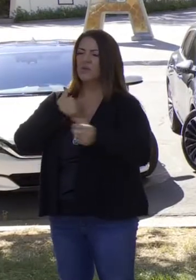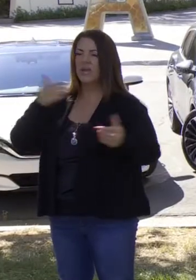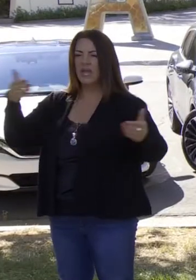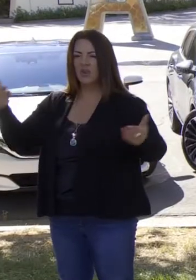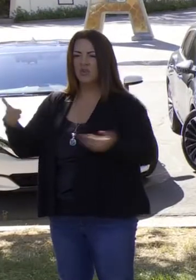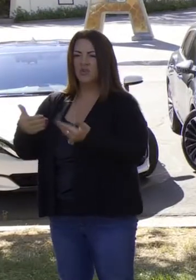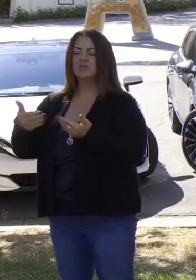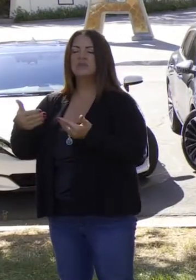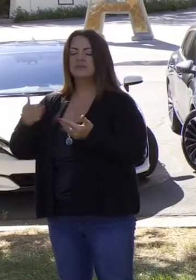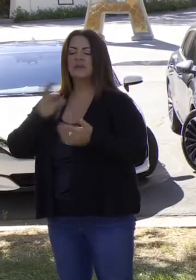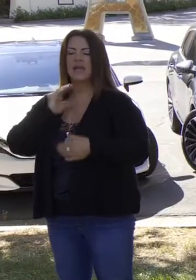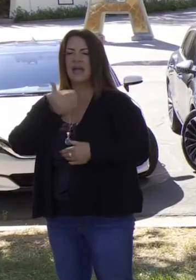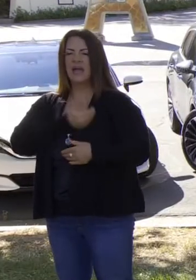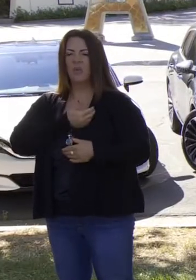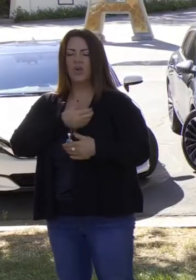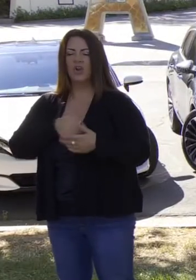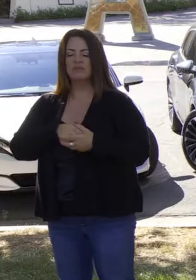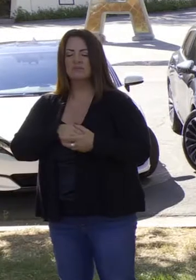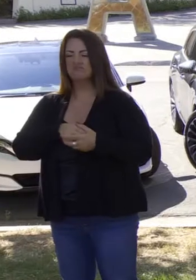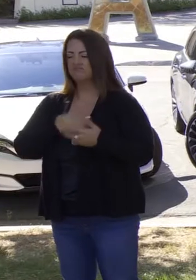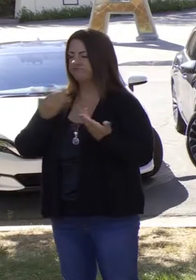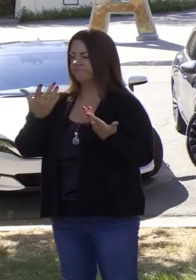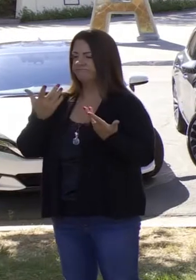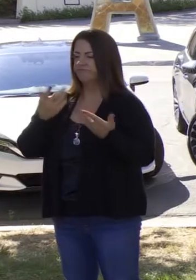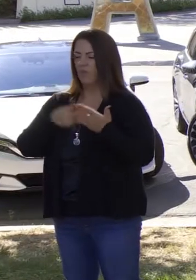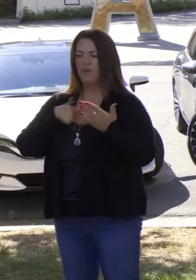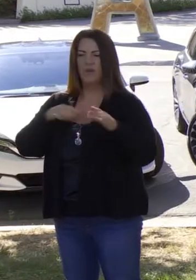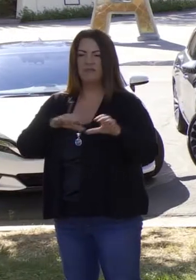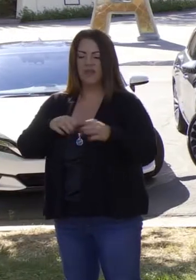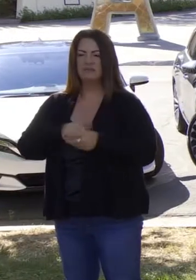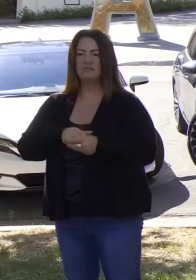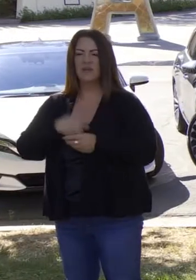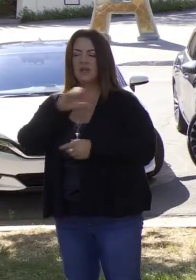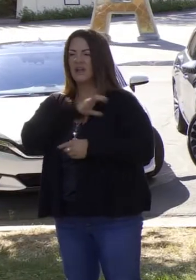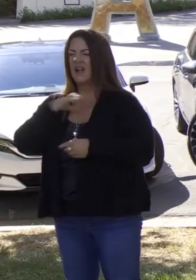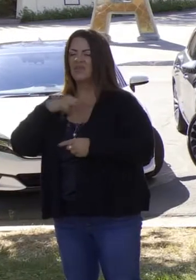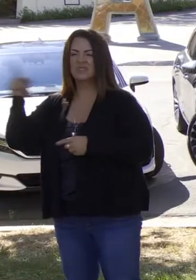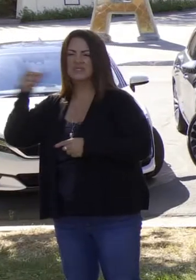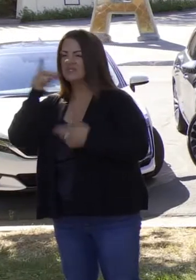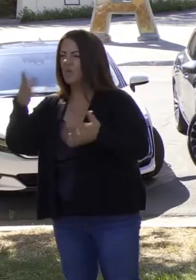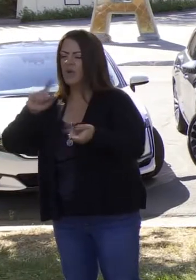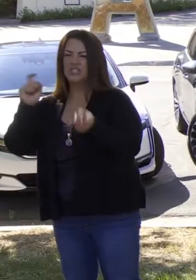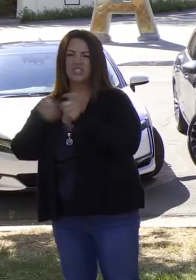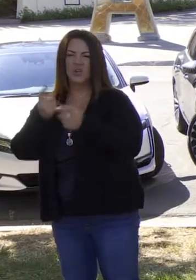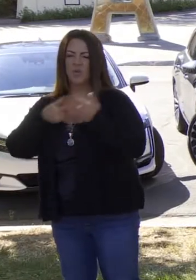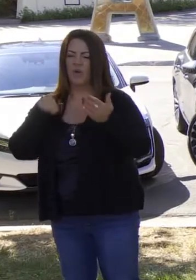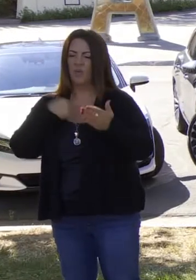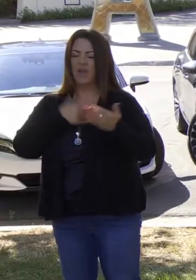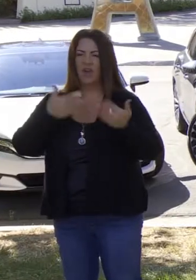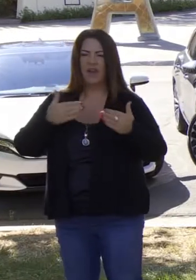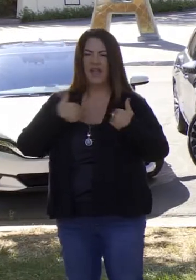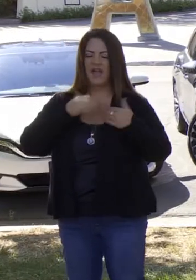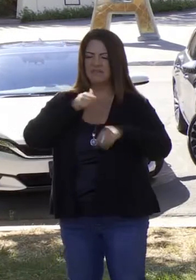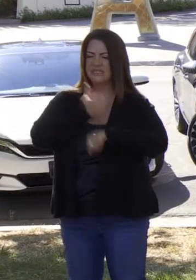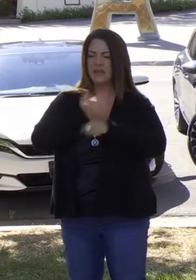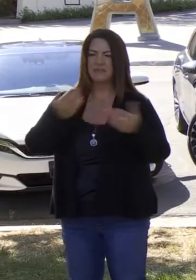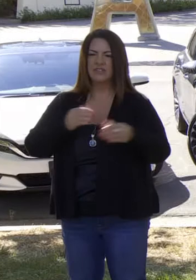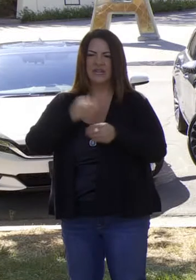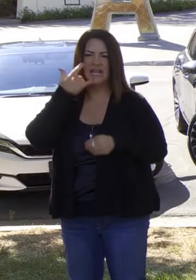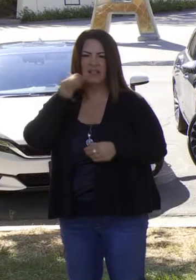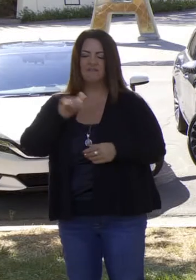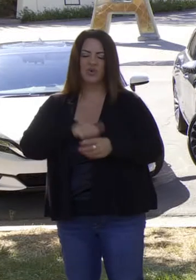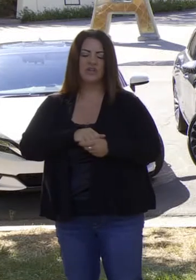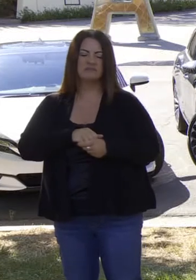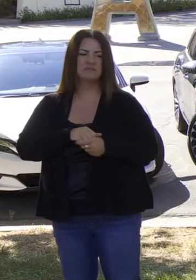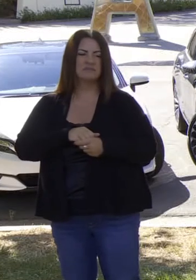apoyo de California. No creo que el Congreso quiera enmendar la ley de aire limpio y quitarnos el liderazgo que hemos tenido desde